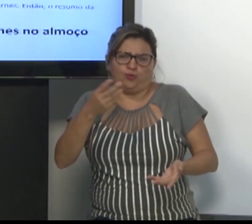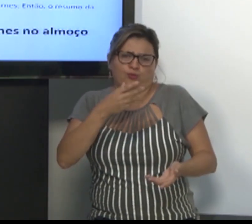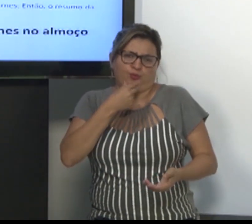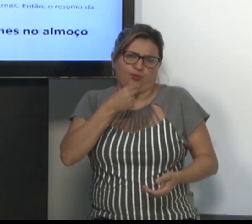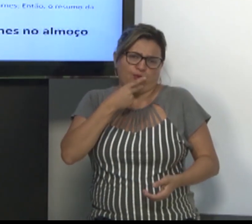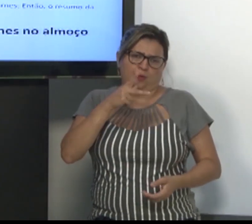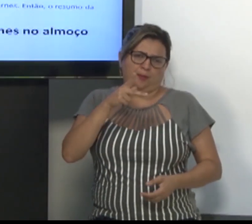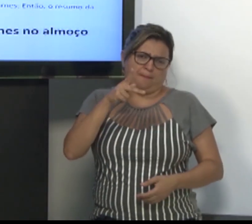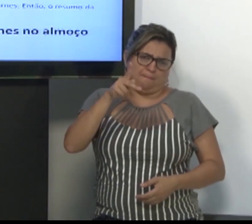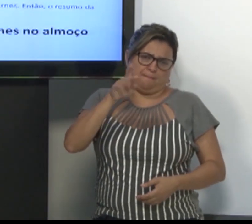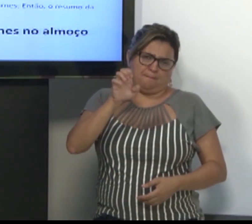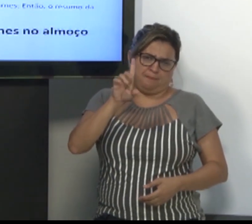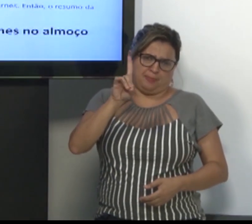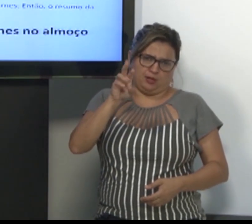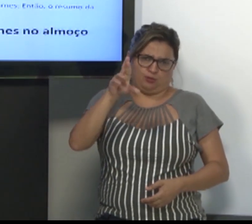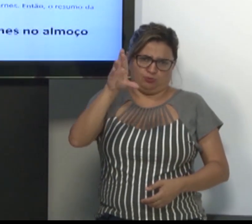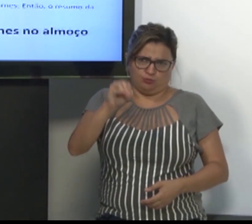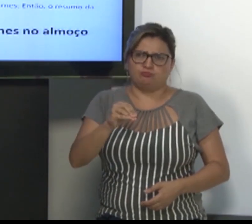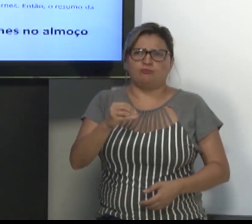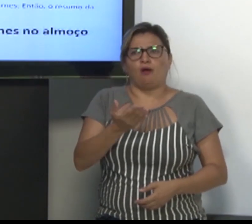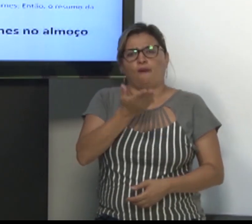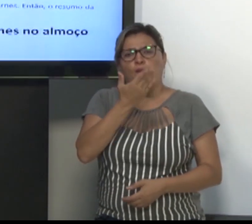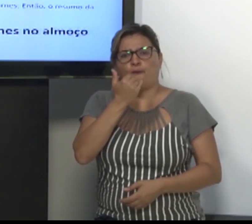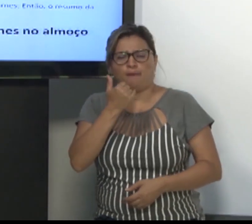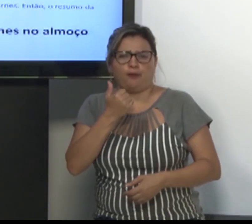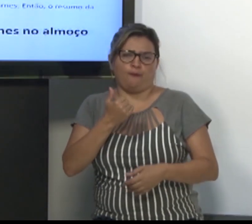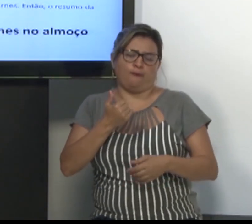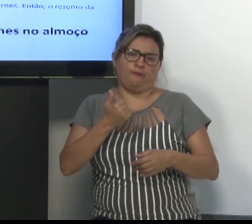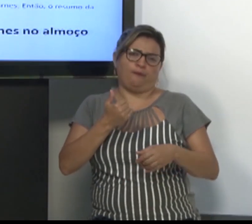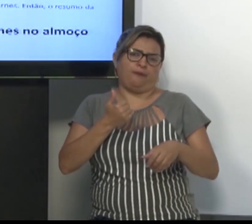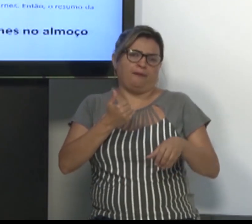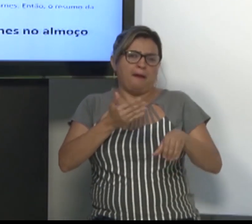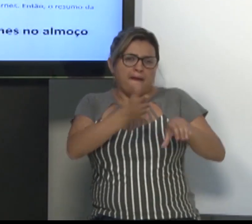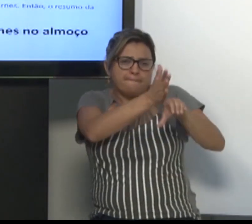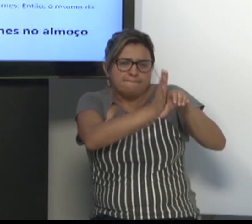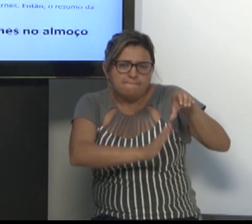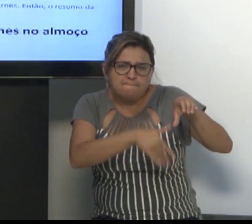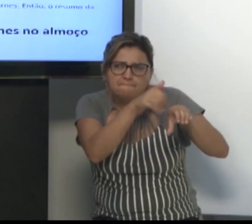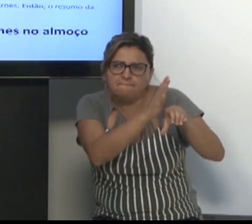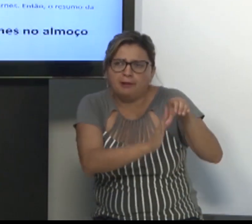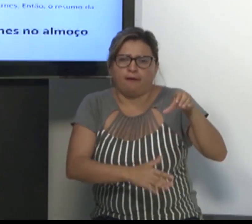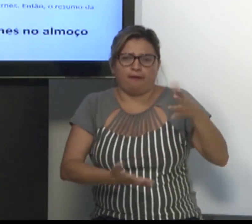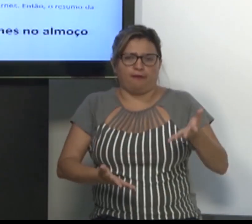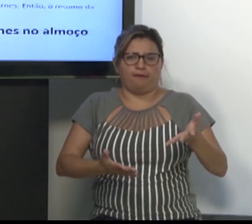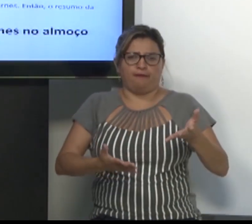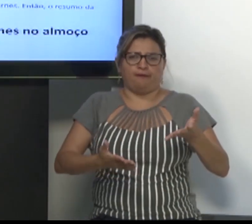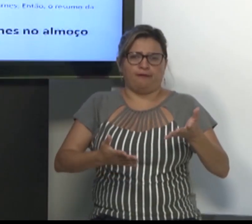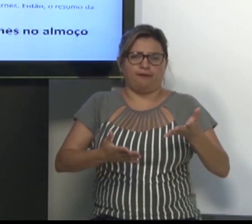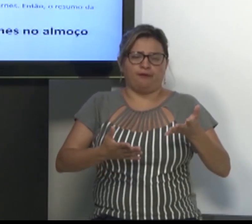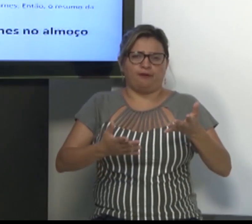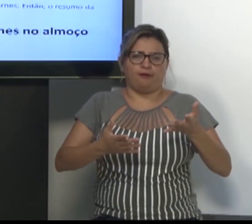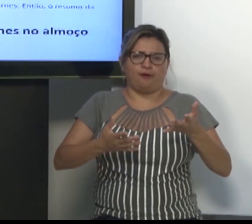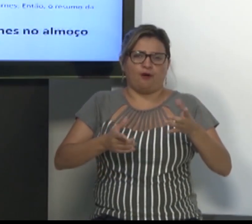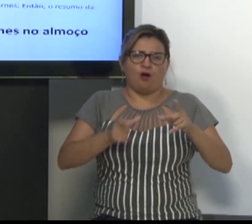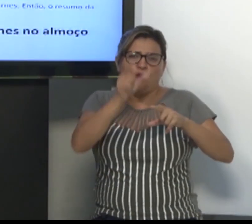Neste exemplo de a síntese de generalização, nós temos essa frase acima.